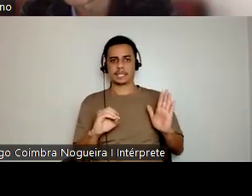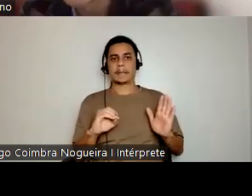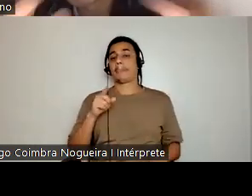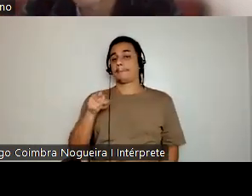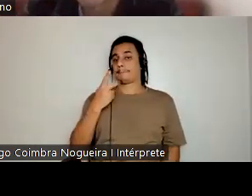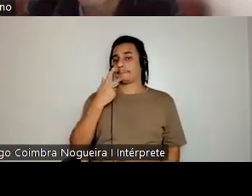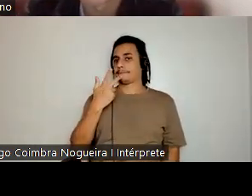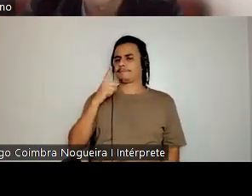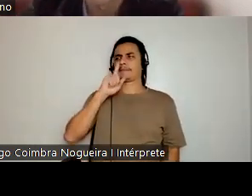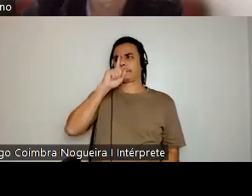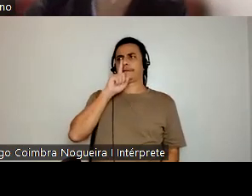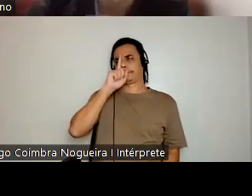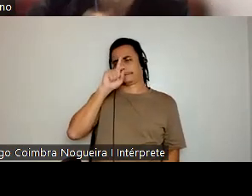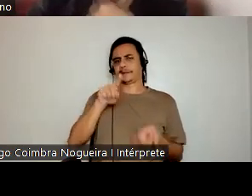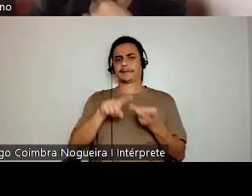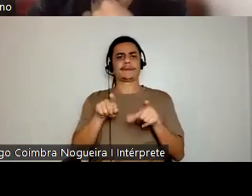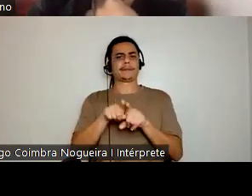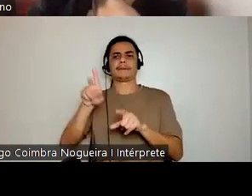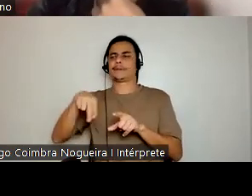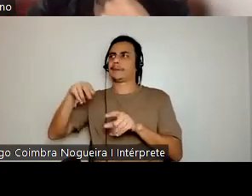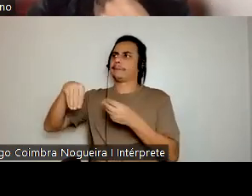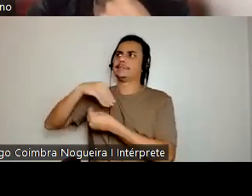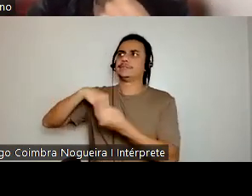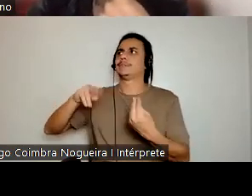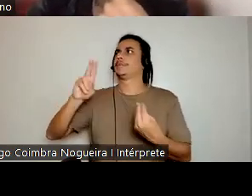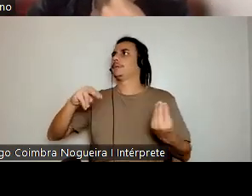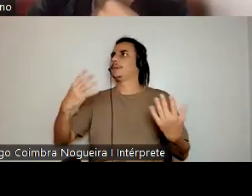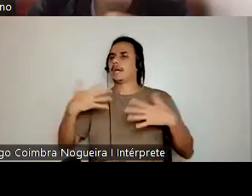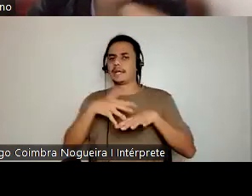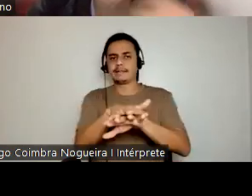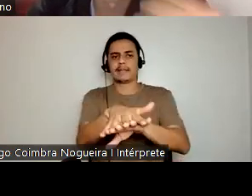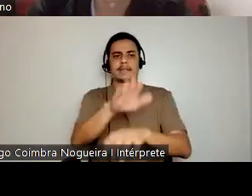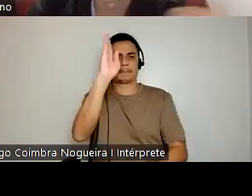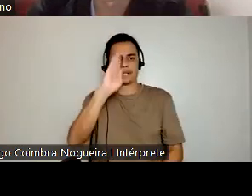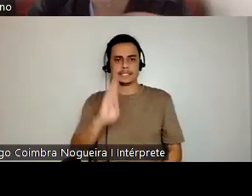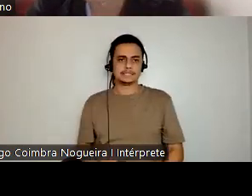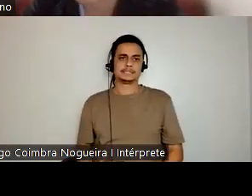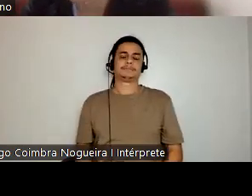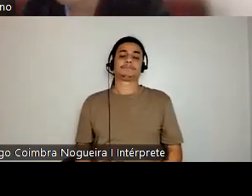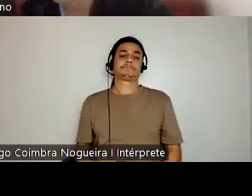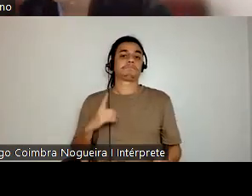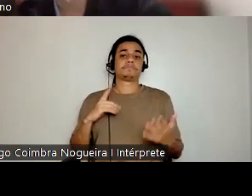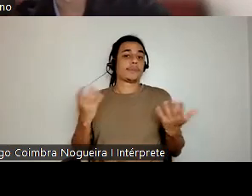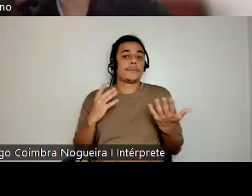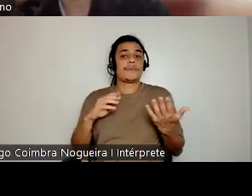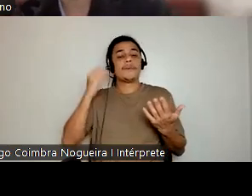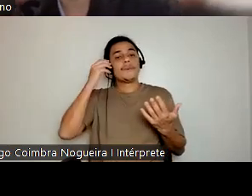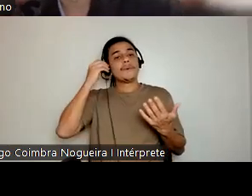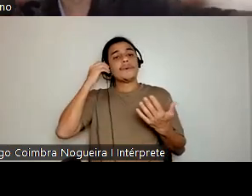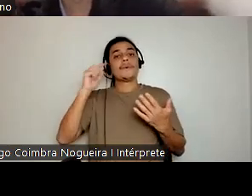brasileiros, de nunca se misturarem e se integrarem ao Brasil. Aí um dos resultados práticos dessas